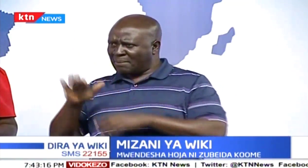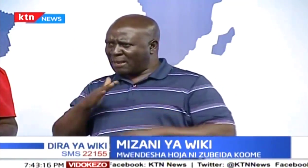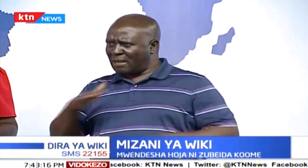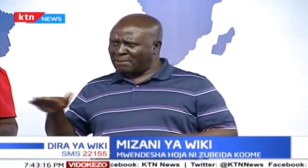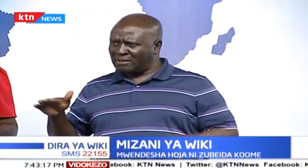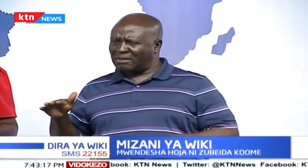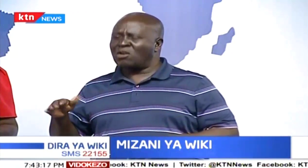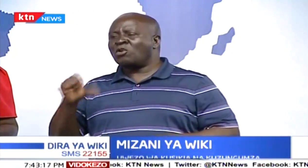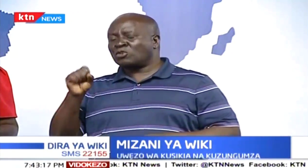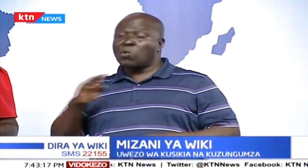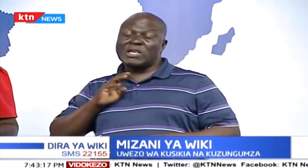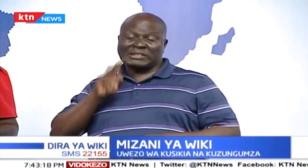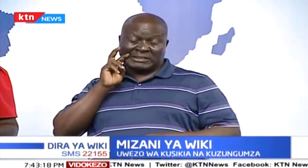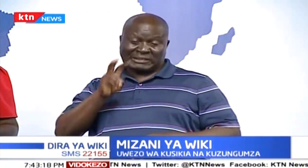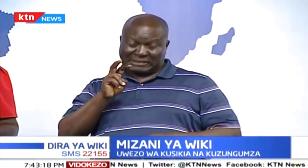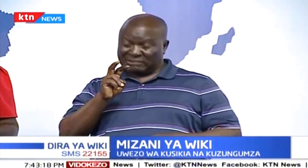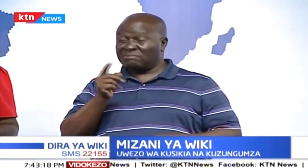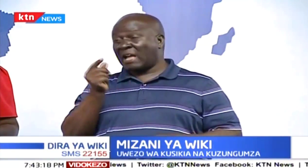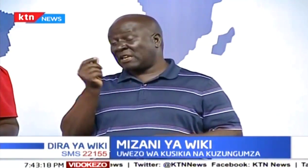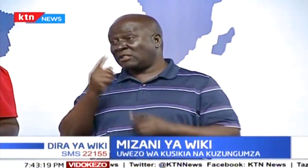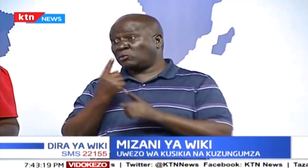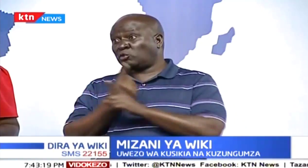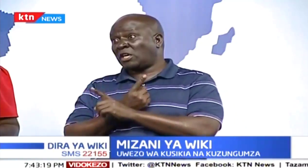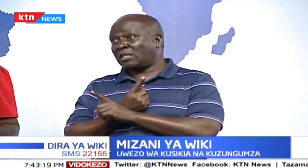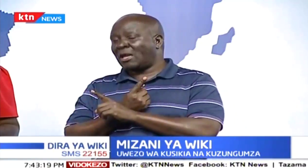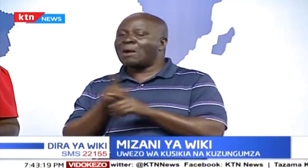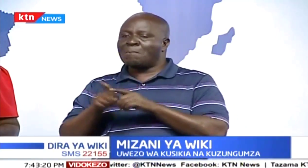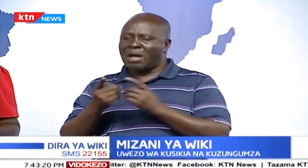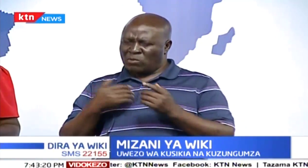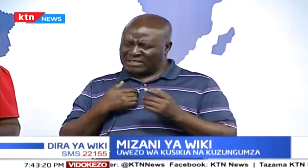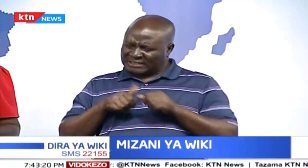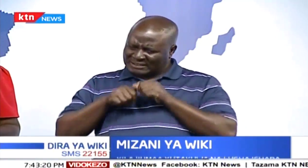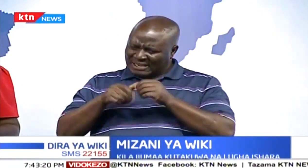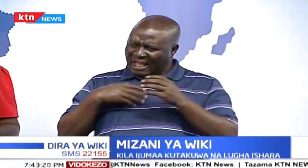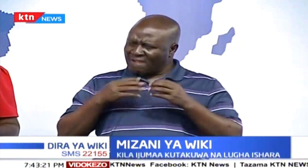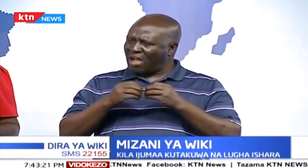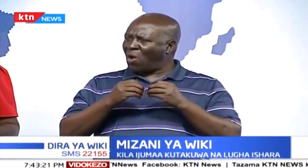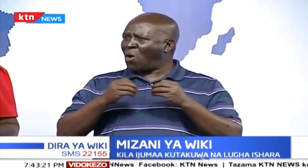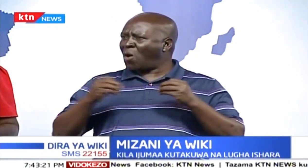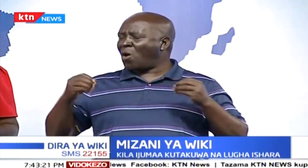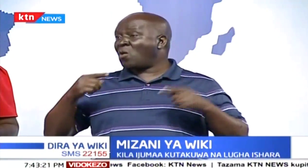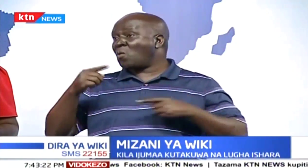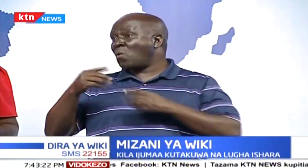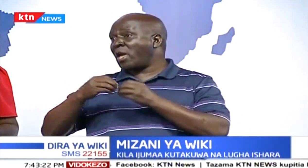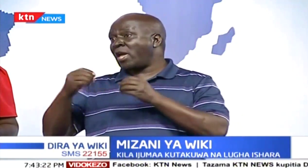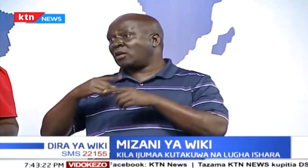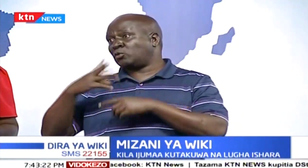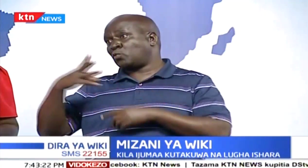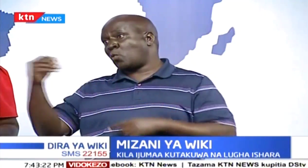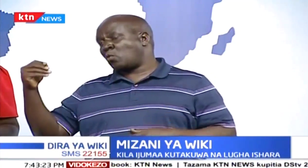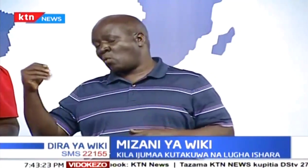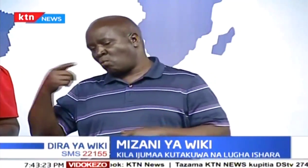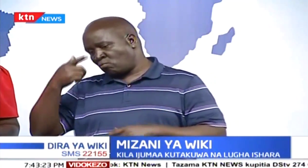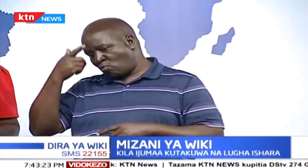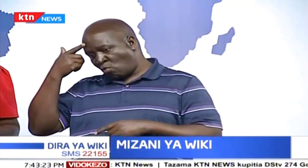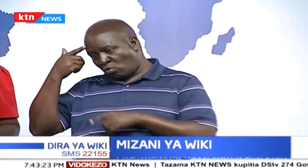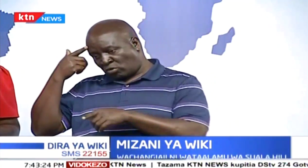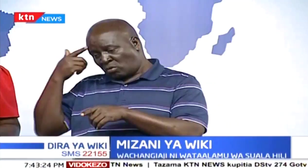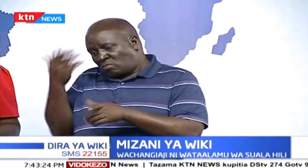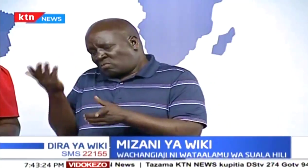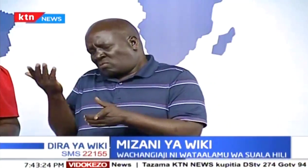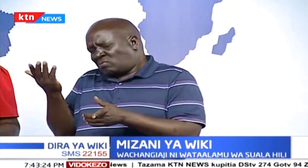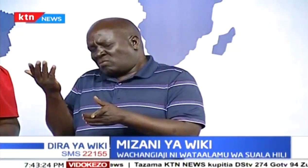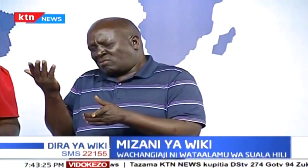tunaluga tatu. Kwa hivyo, tunaona kuna uweze kano ya kwamba hizi luga tatu, tunaiza tumia.